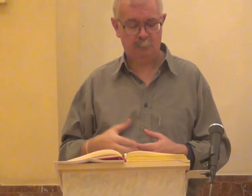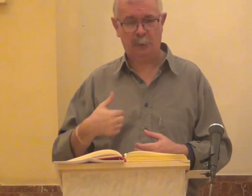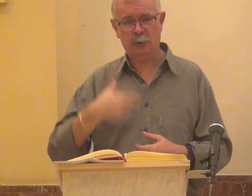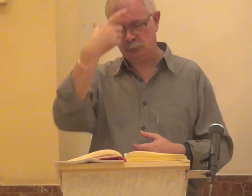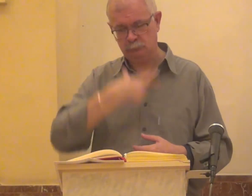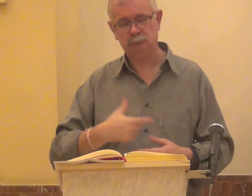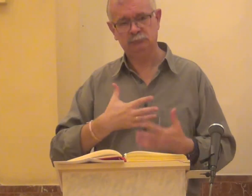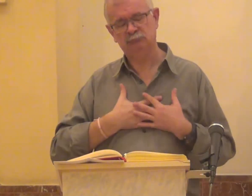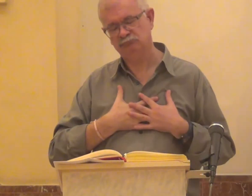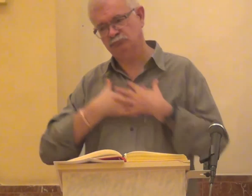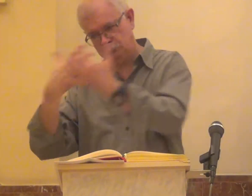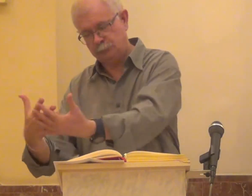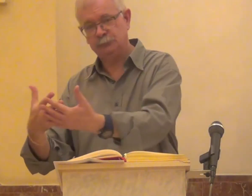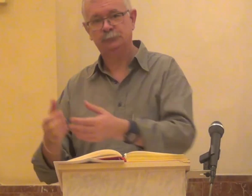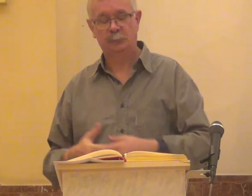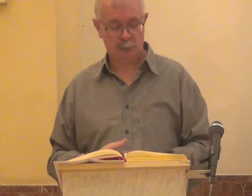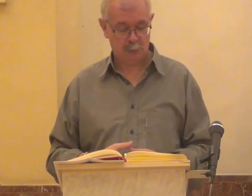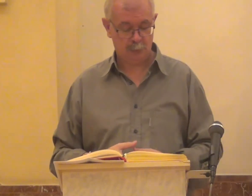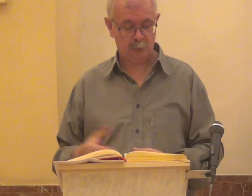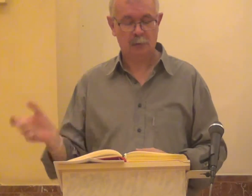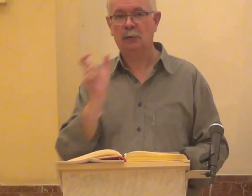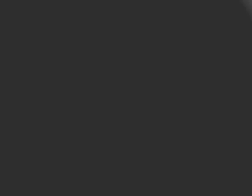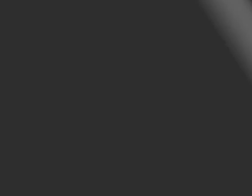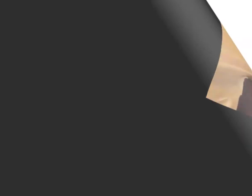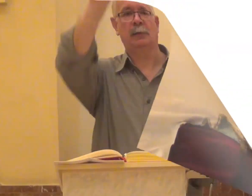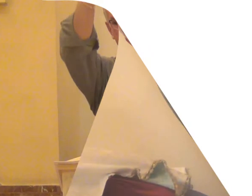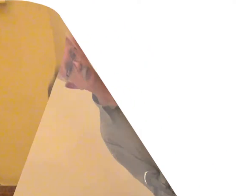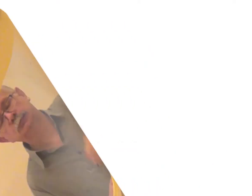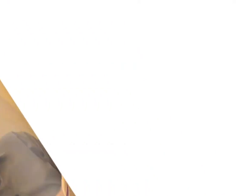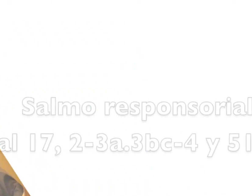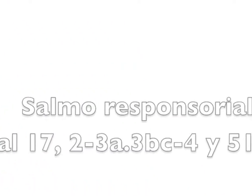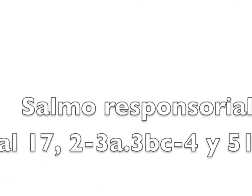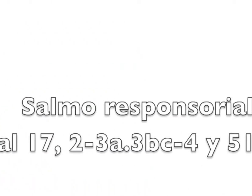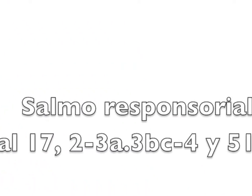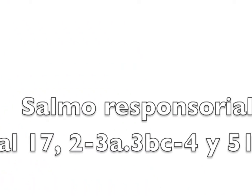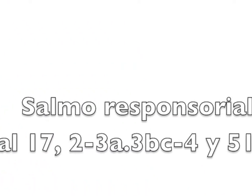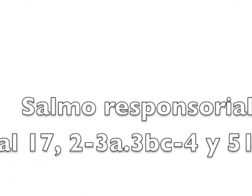escucharé porque yo soy compasivo Palabra de Dios